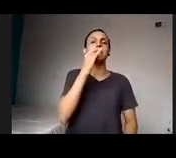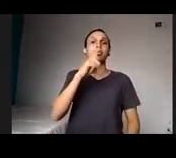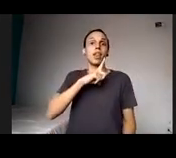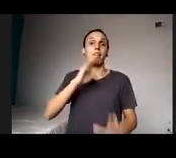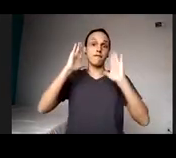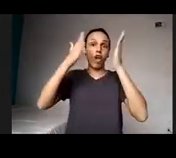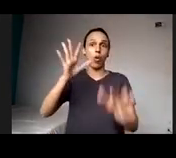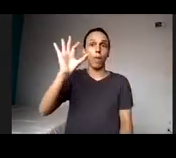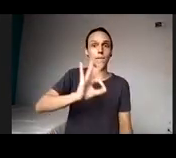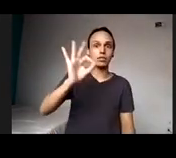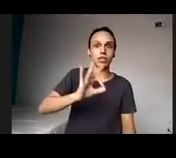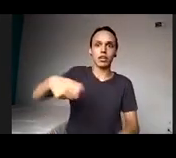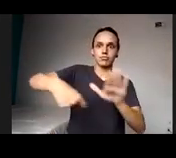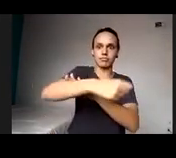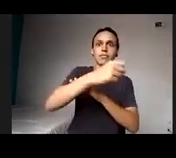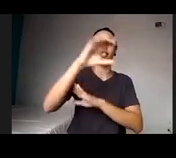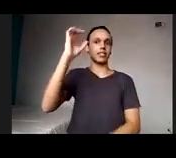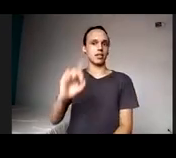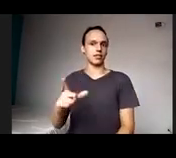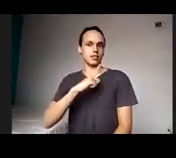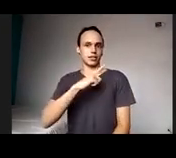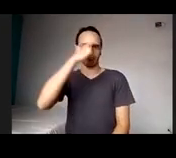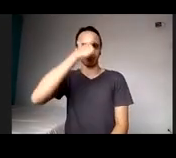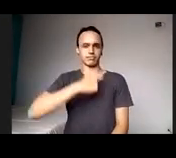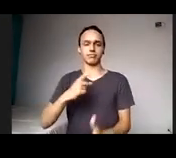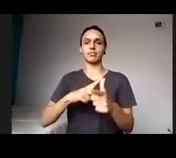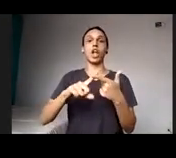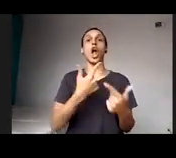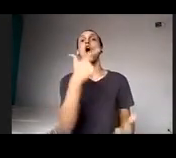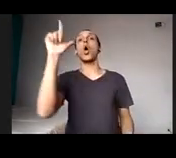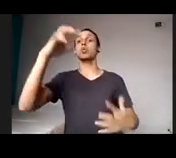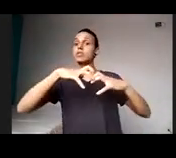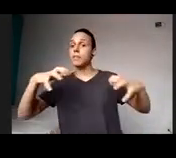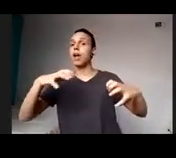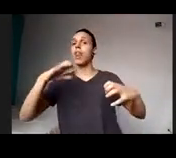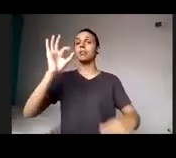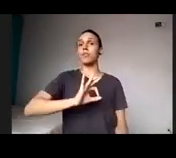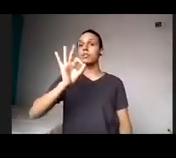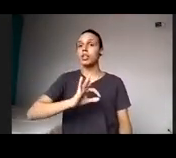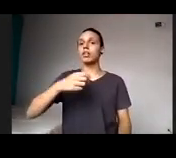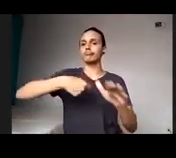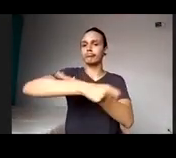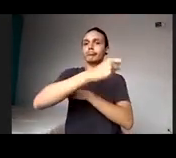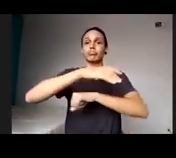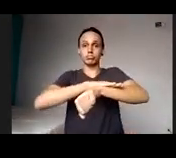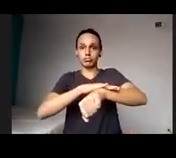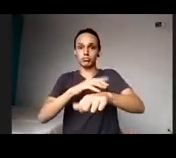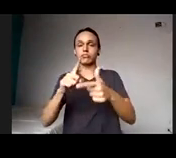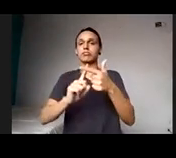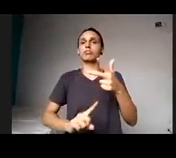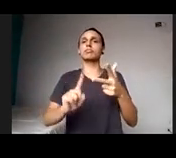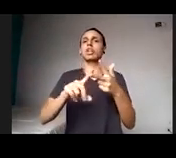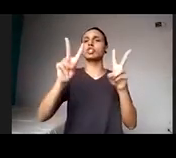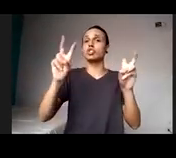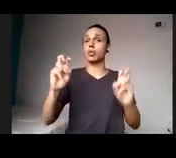outro percentual para pessoas, para questão racial, para os indígenas, a questão do trans, a gente tentou até levantar,